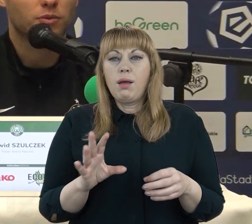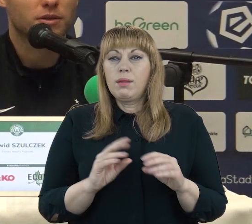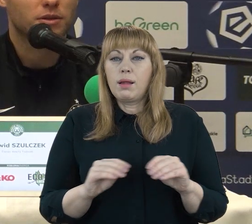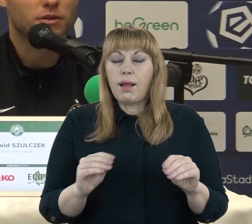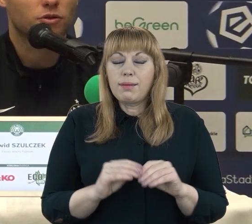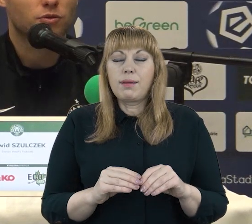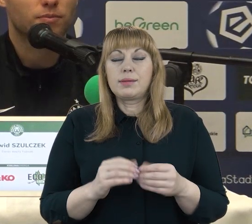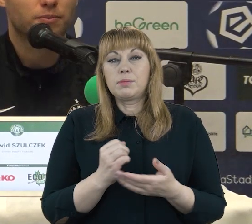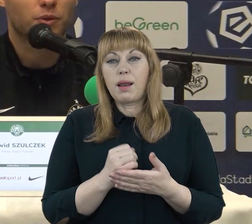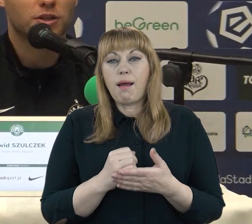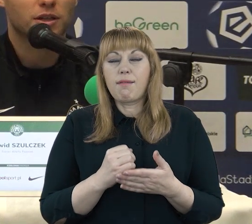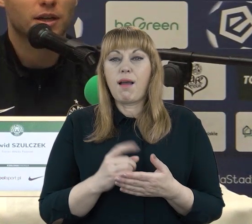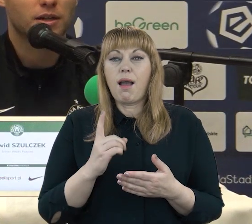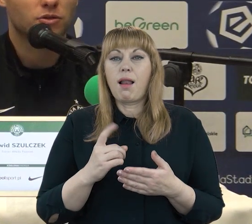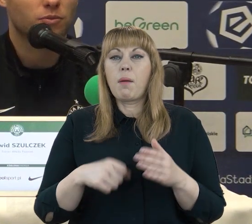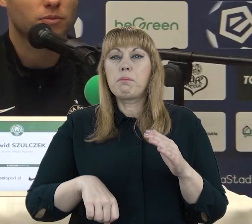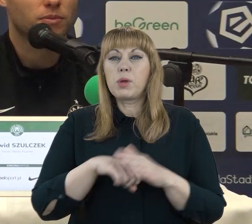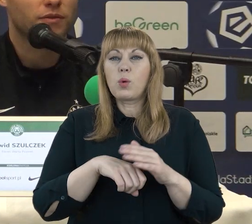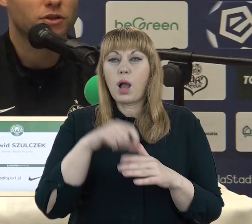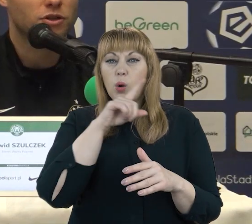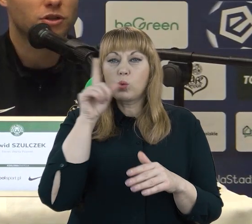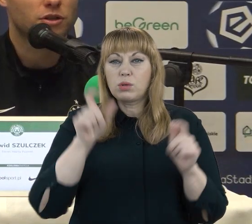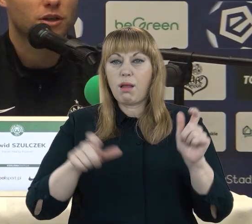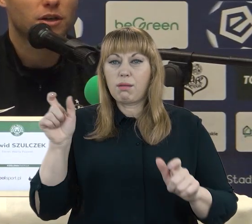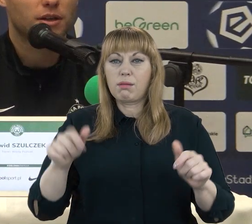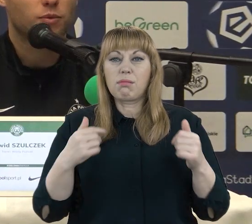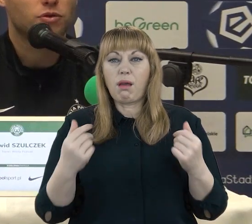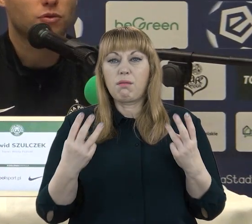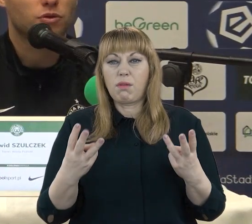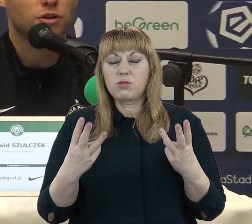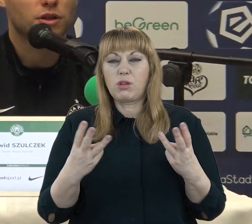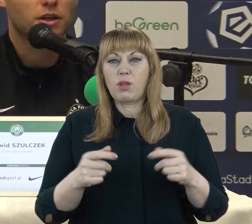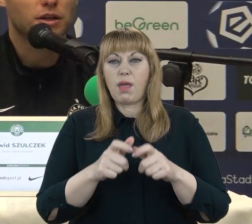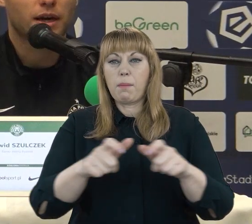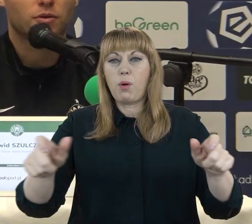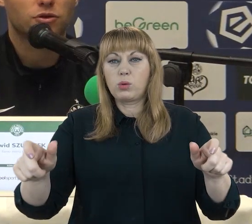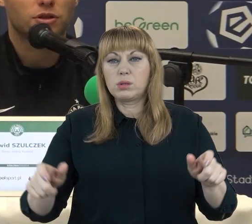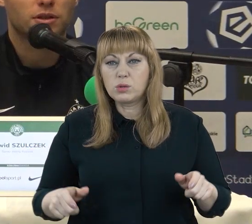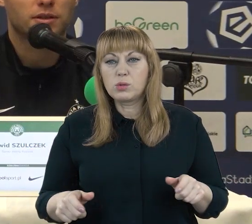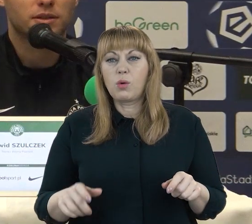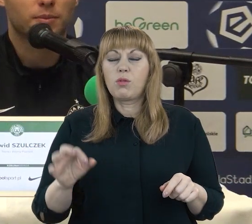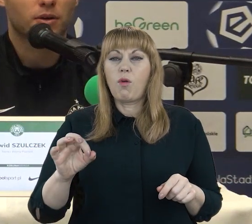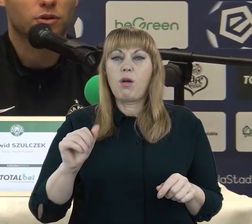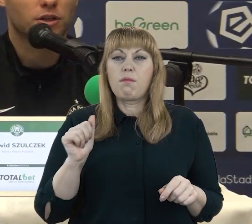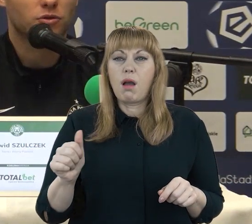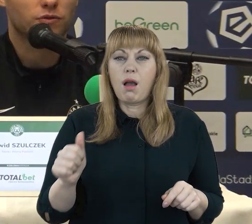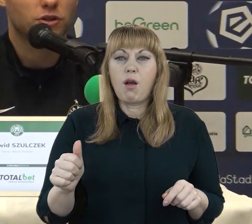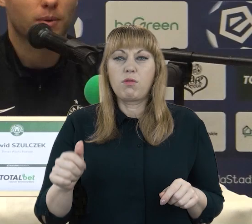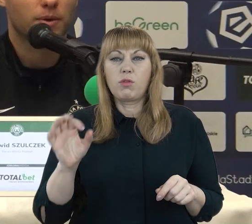natomiast piłkarze generalnie są najważniejsi na boisku. Oni, ich jakość, ich decyzje, my jako trenerzy oczywiście mamy